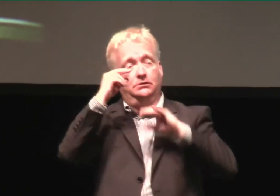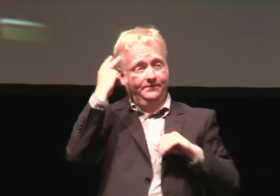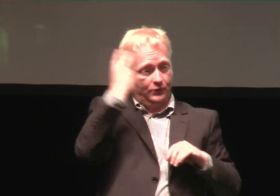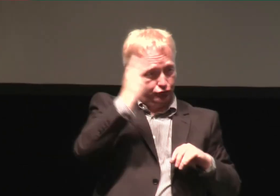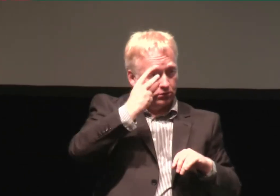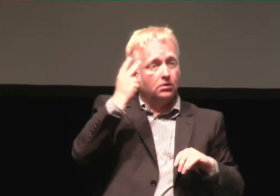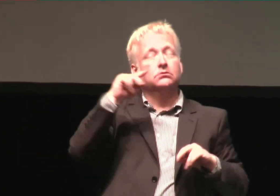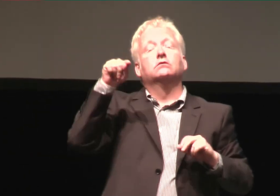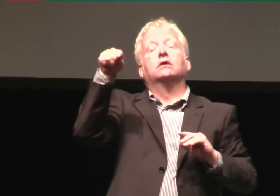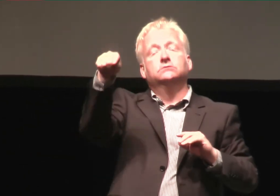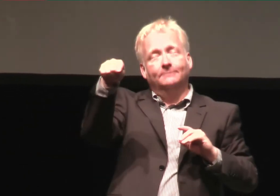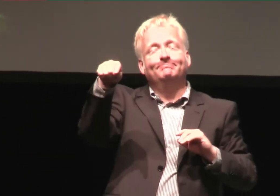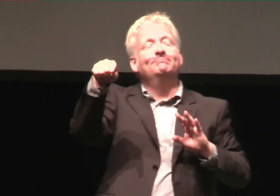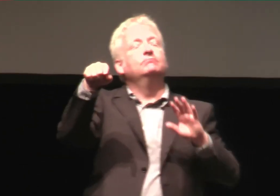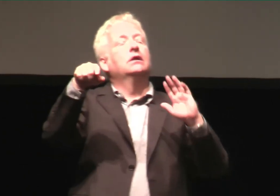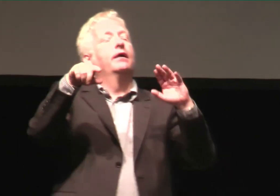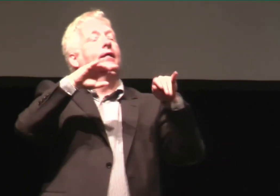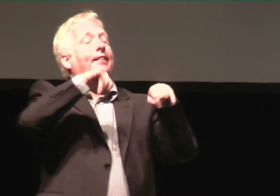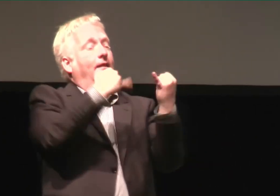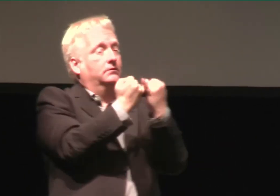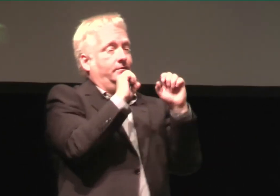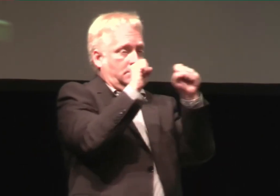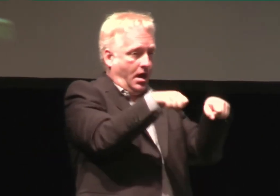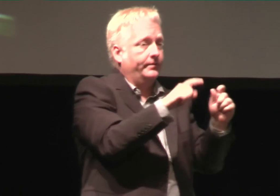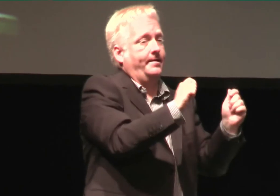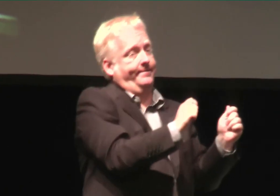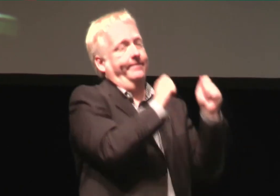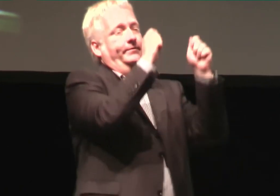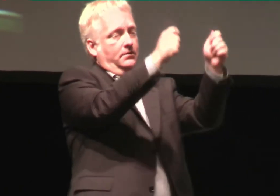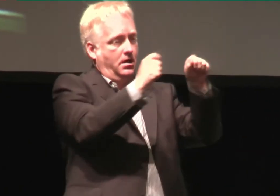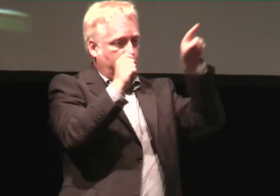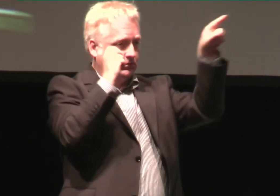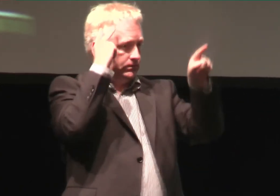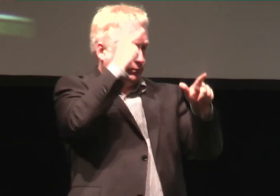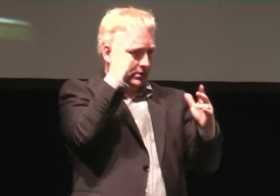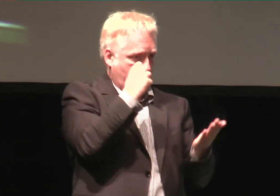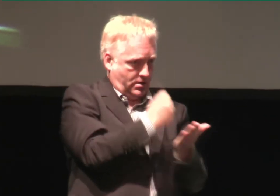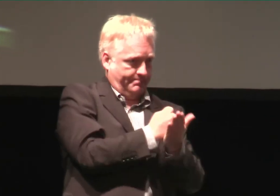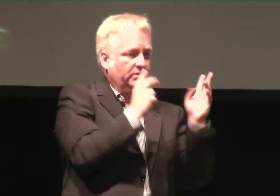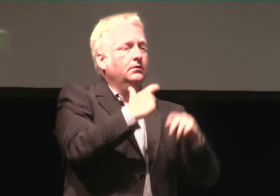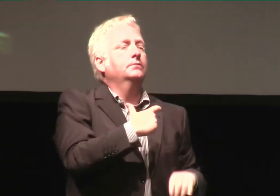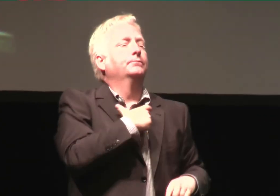wenn ich es richtig verstanden habe, in meiner Wahrnehmung wird finanziert, dass die Eltern dort Anträge stellen können.